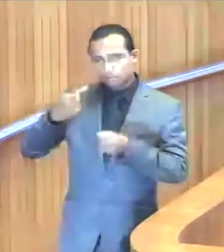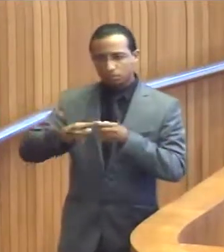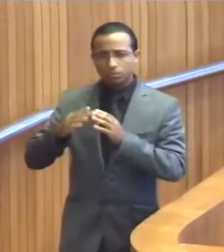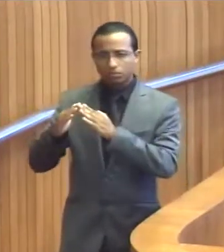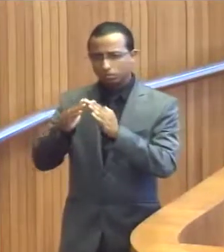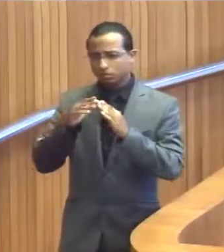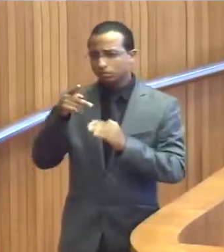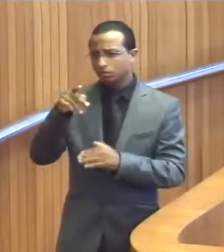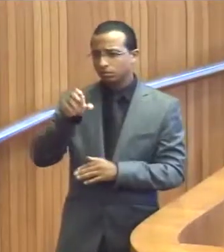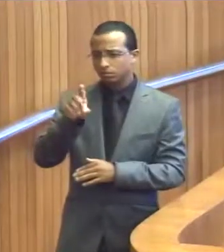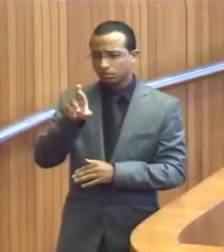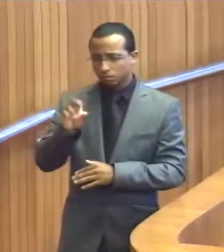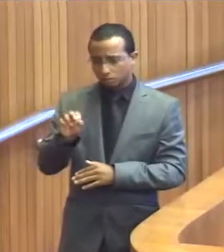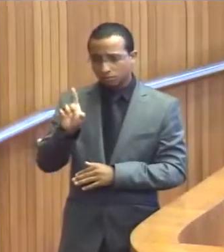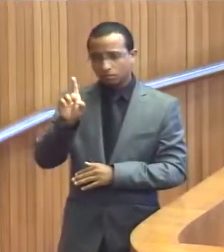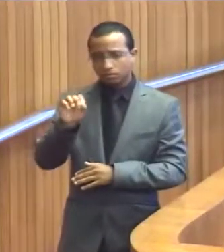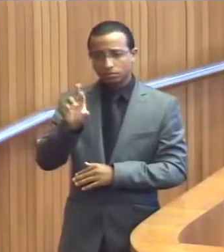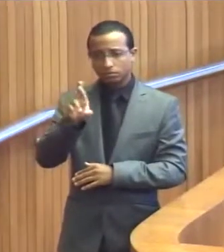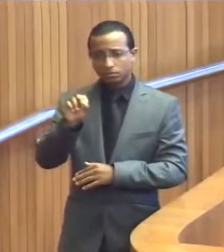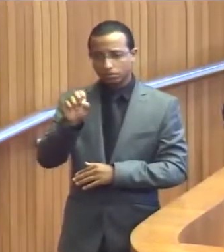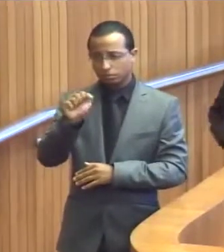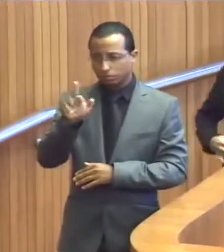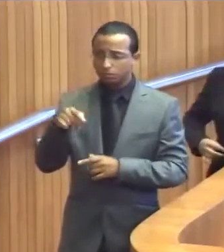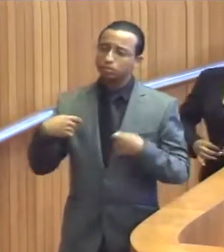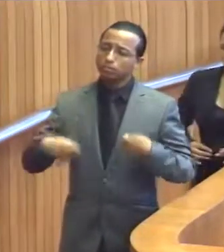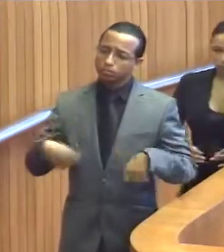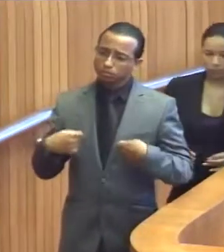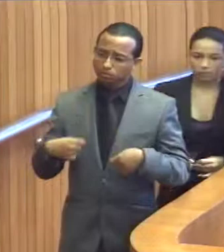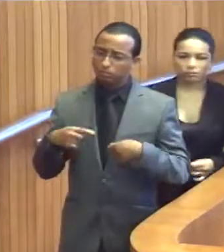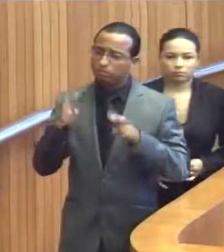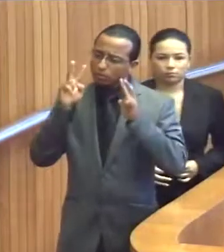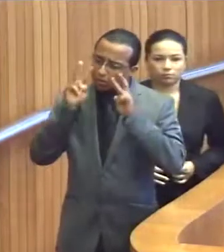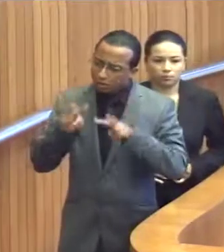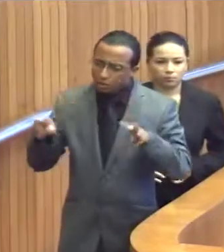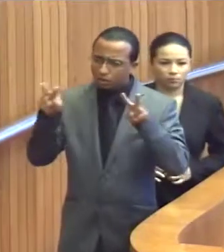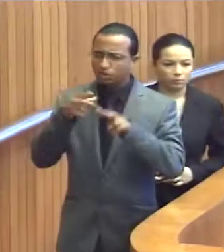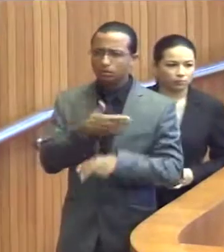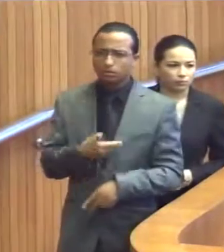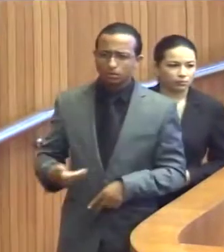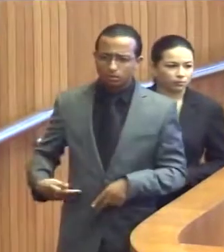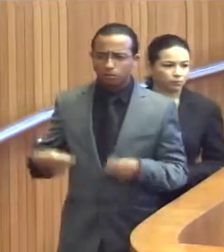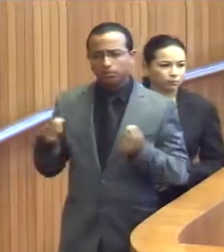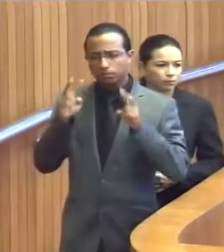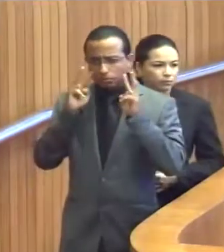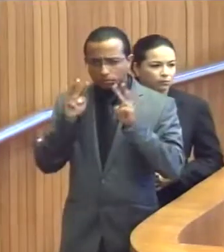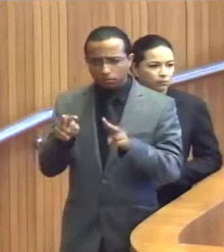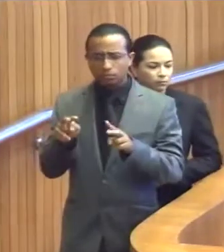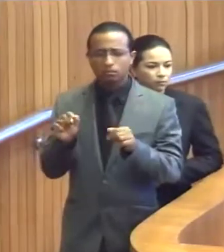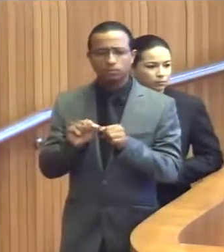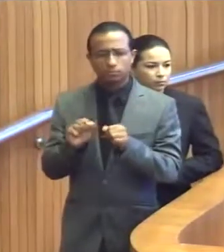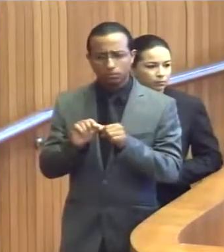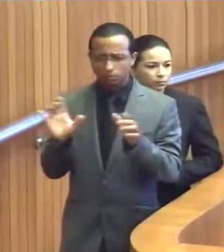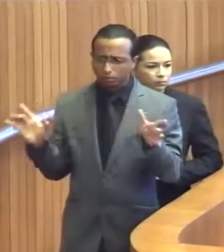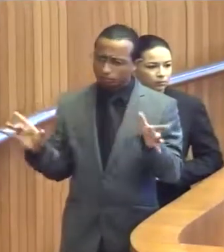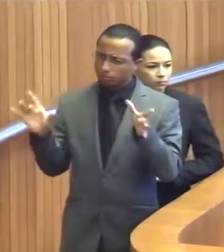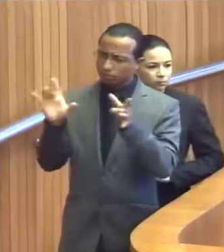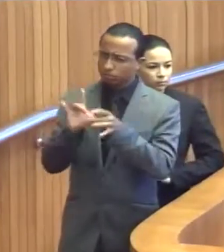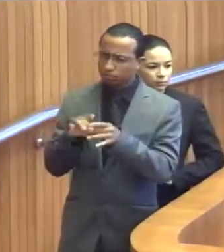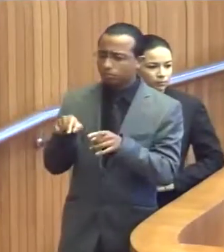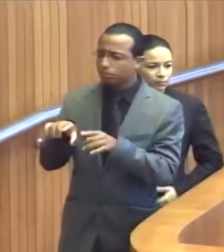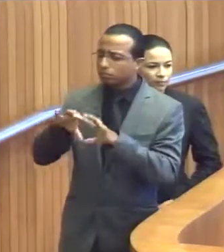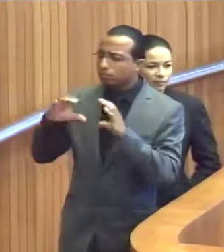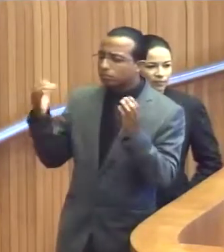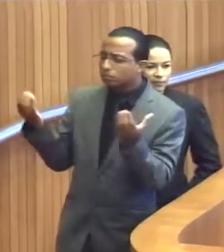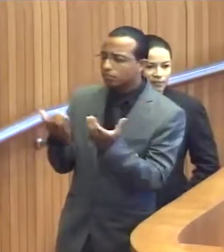Rosário, que merece essa atenção por parte do governo, merece essa interligação, é uma